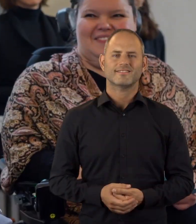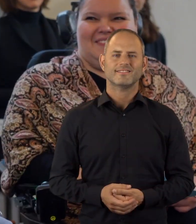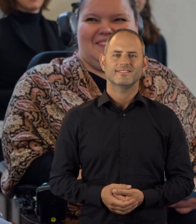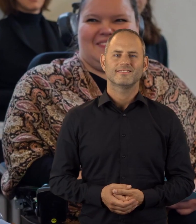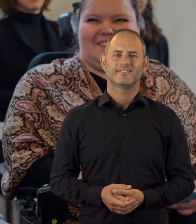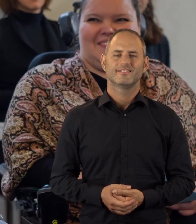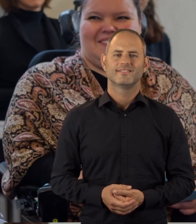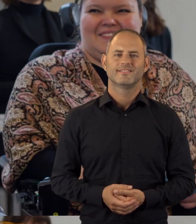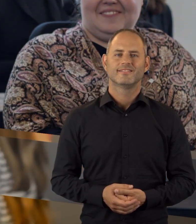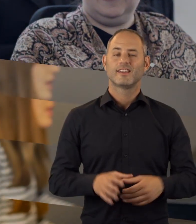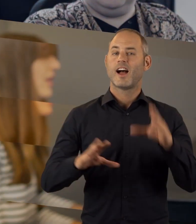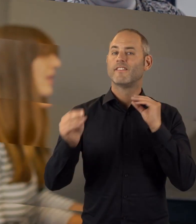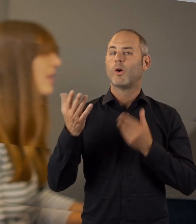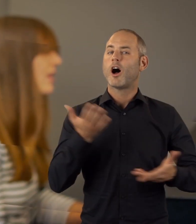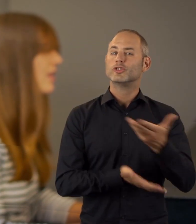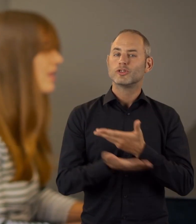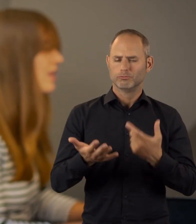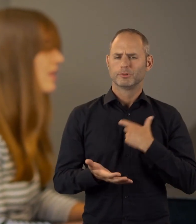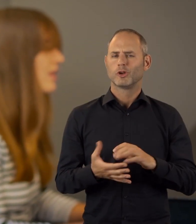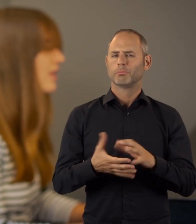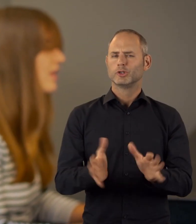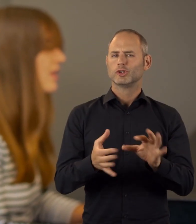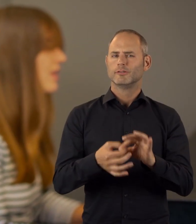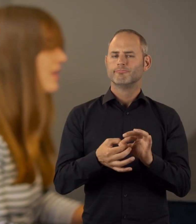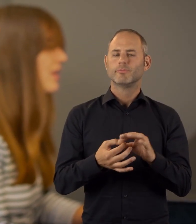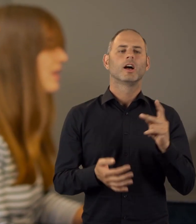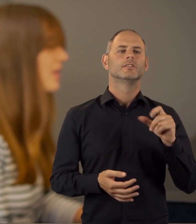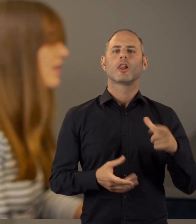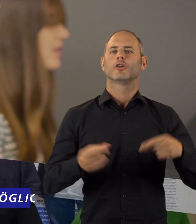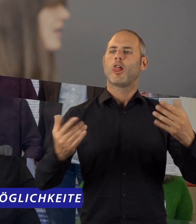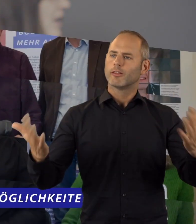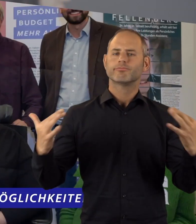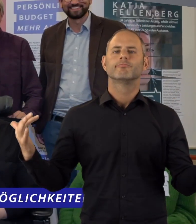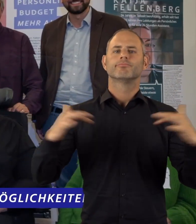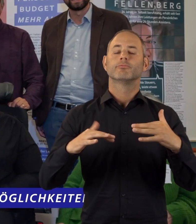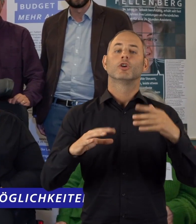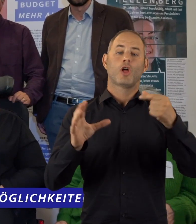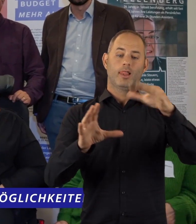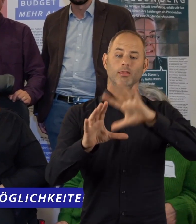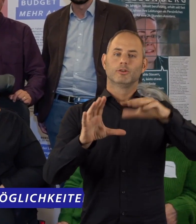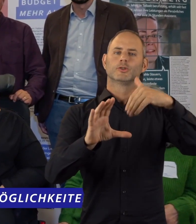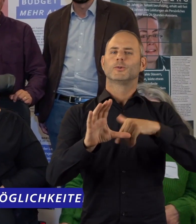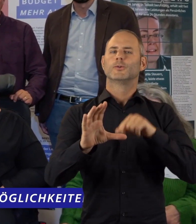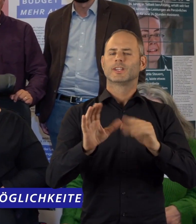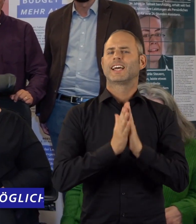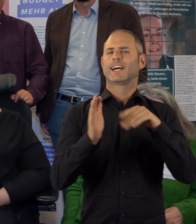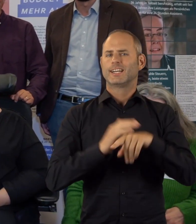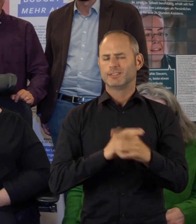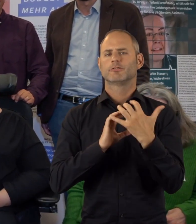Zum Erfahrungsaustausch rund um das persönliche Budget hatte das KSL Köln in den Kapitelsaal der Karthäuser Kirche in der Kölner Südstadt eingeladen.